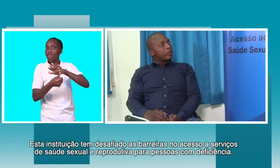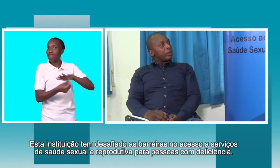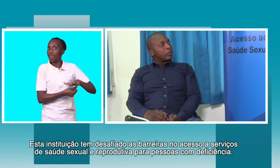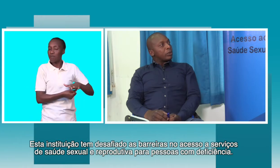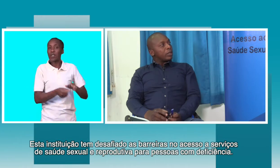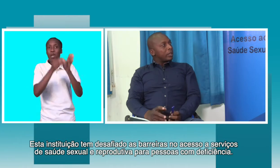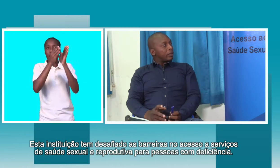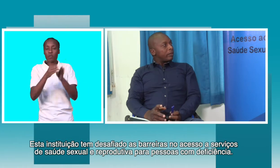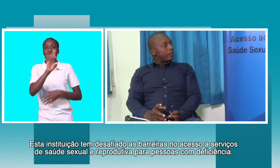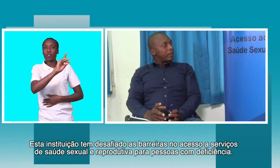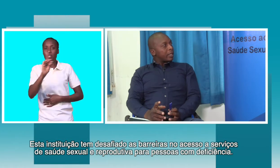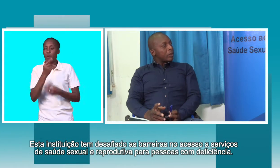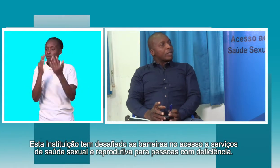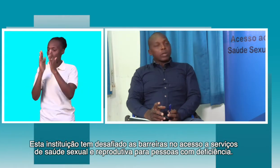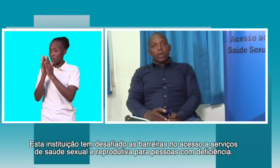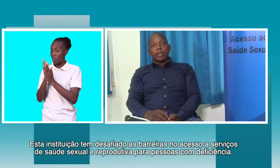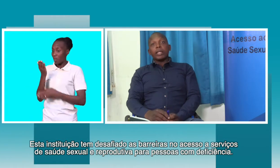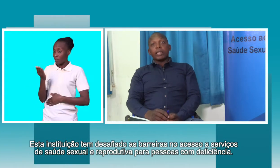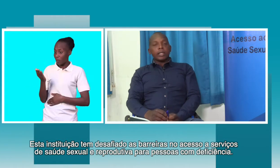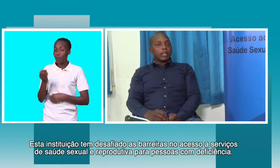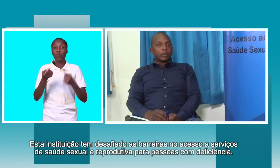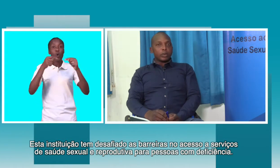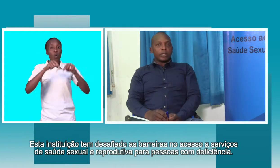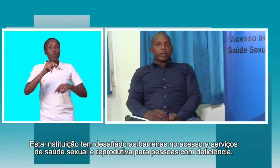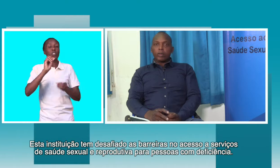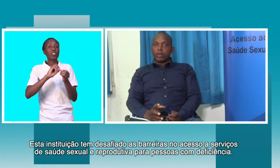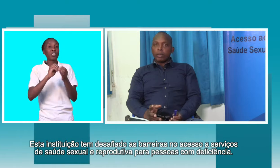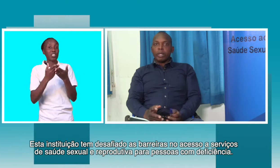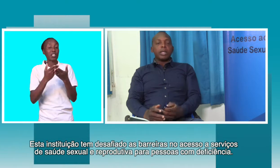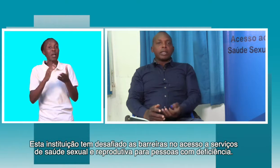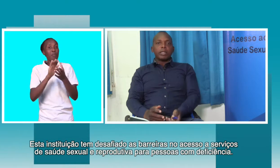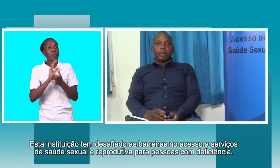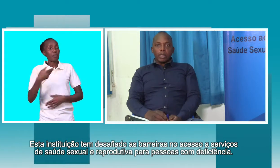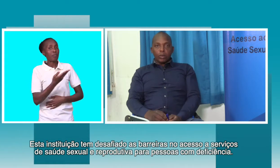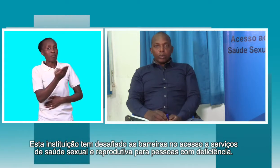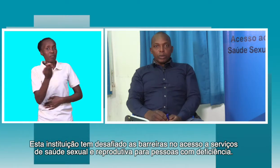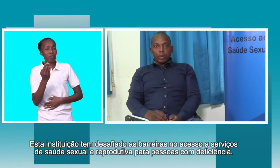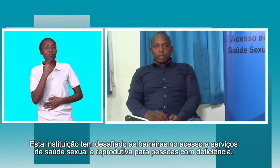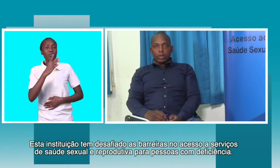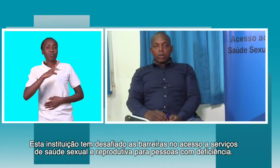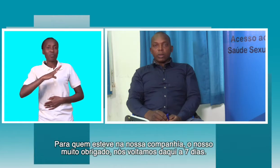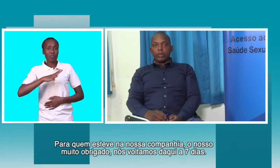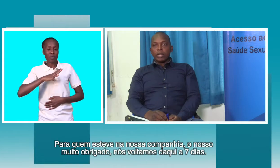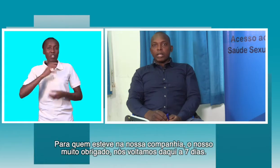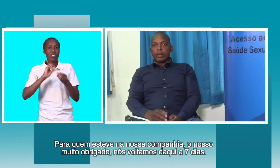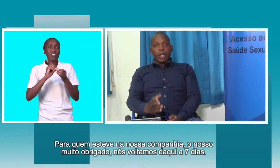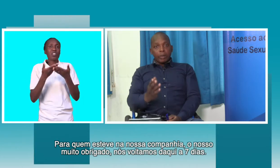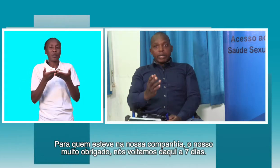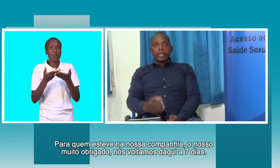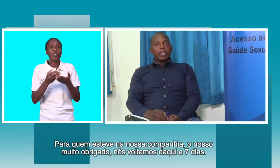serviços de saúde sexual e recrutiva, não só também, tem trabalhado com pessoas com deficiência. Para si,